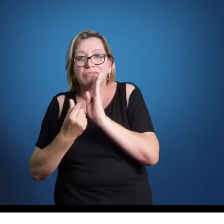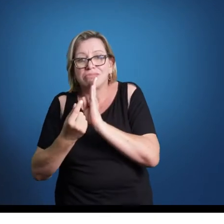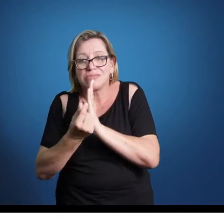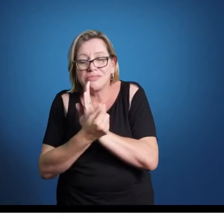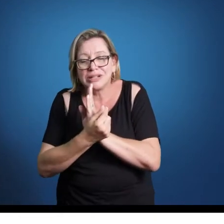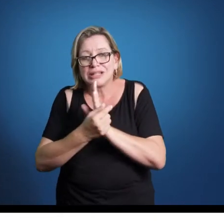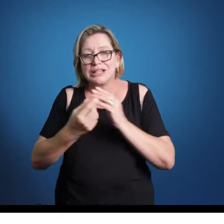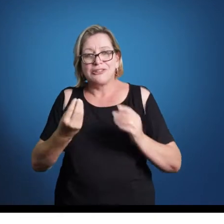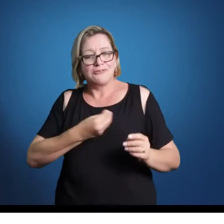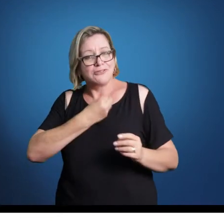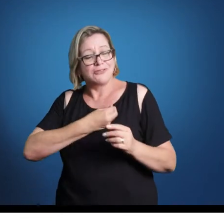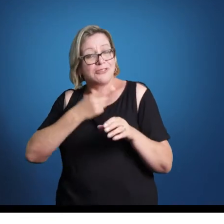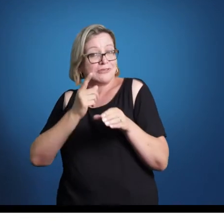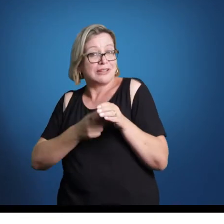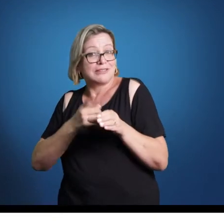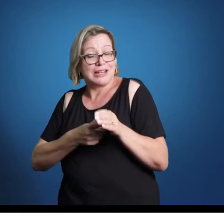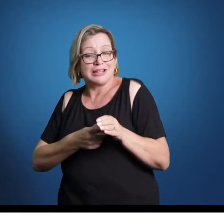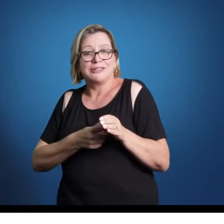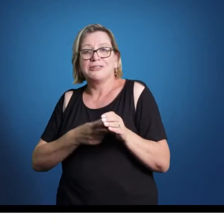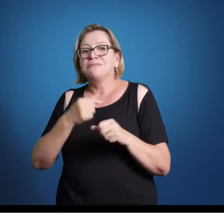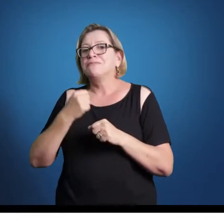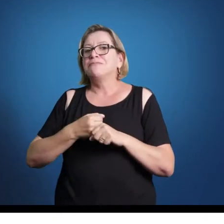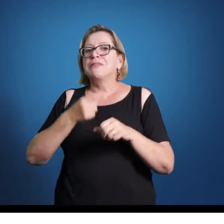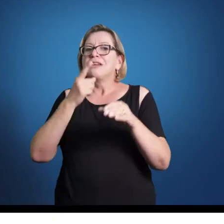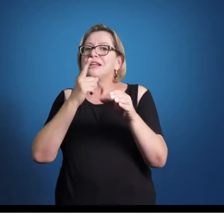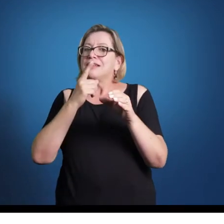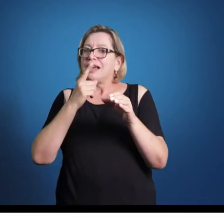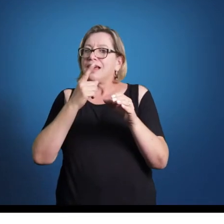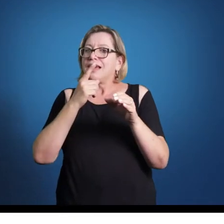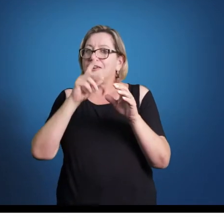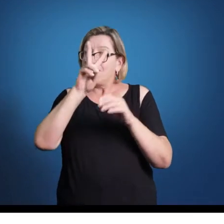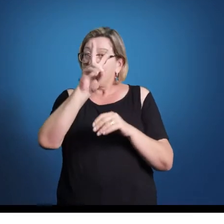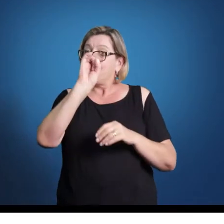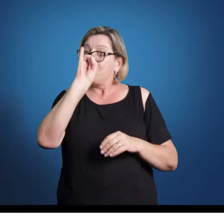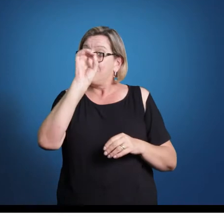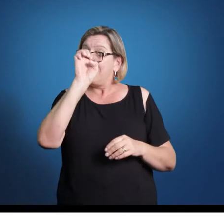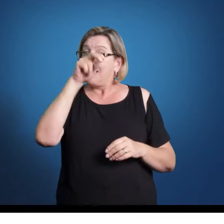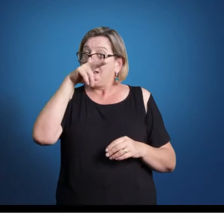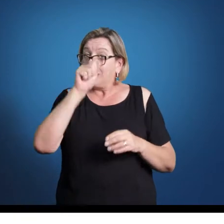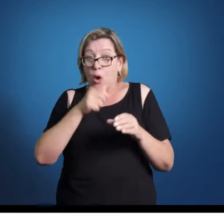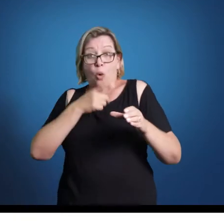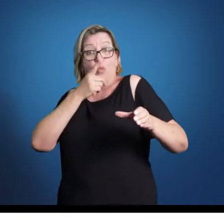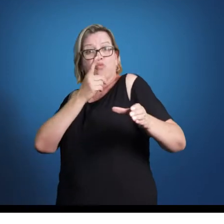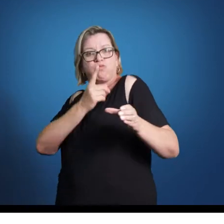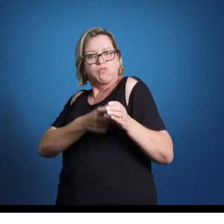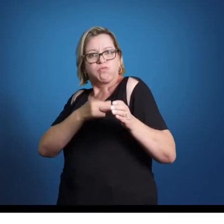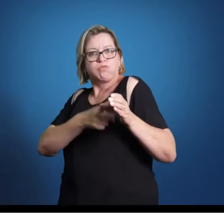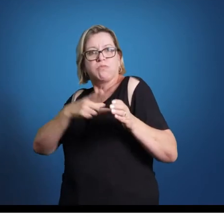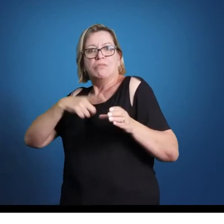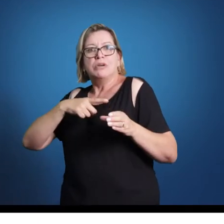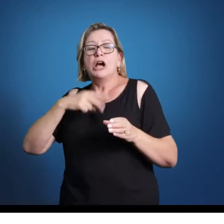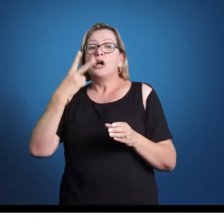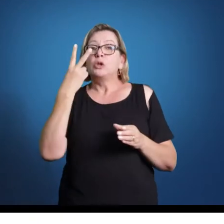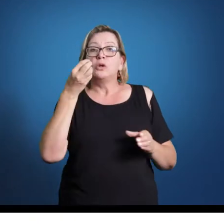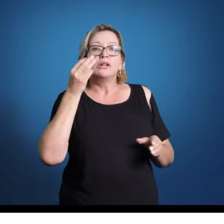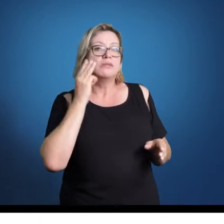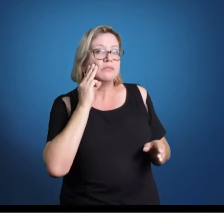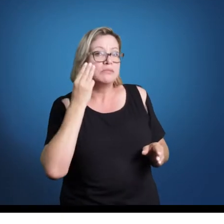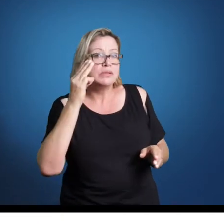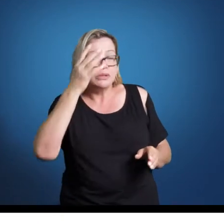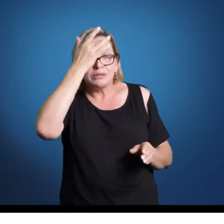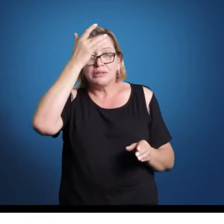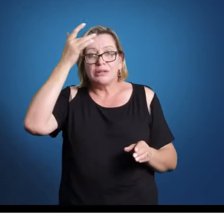uma cidade gigantesca no século XVIII, uma cidade que tinha cerca de dois milhões de habitantes. Para essa época, é